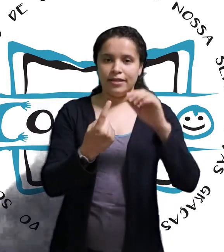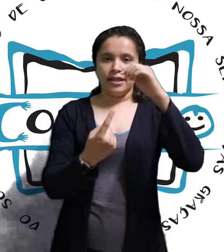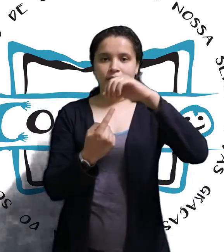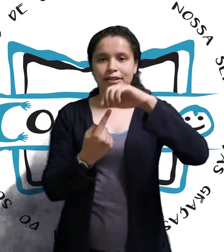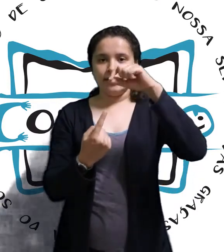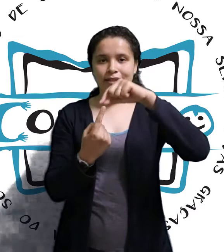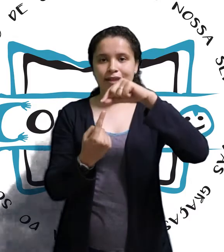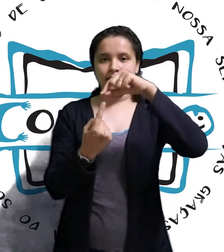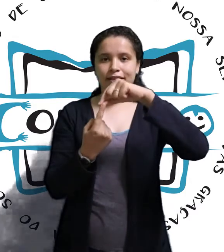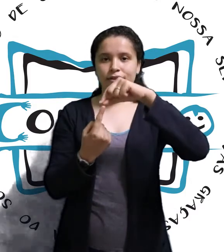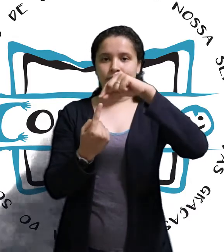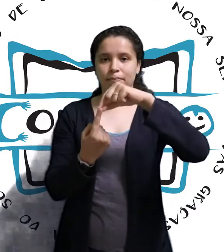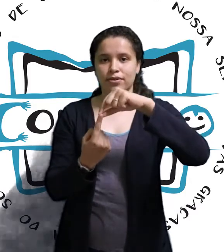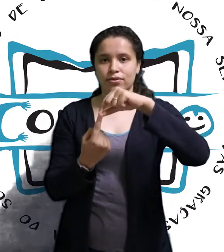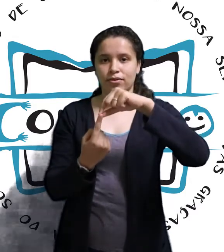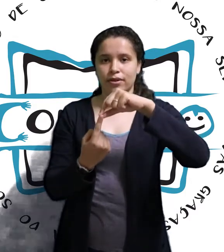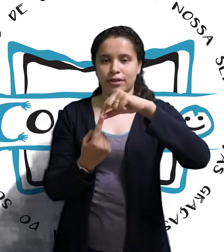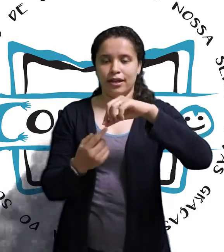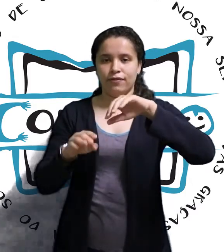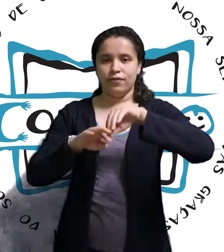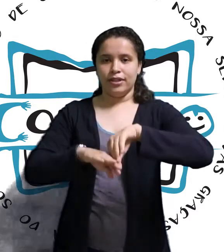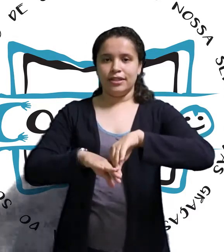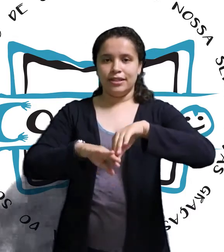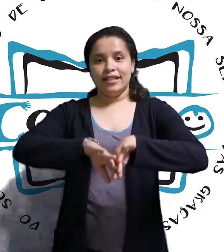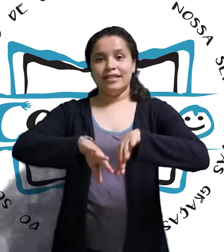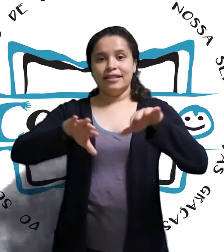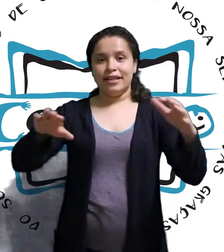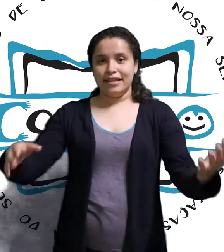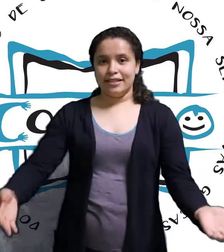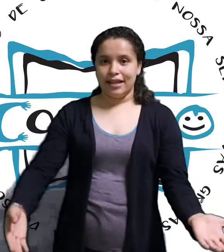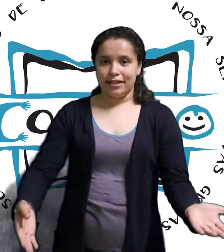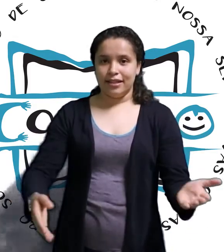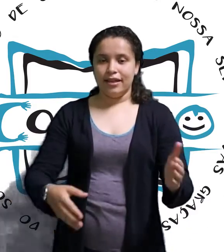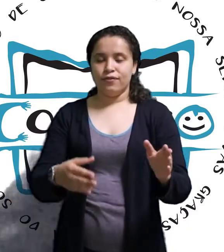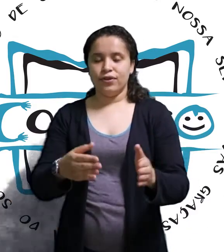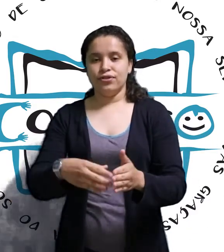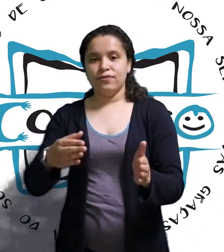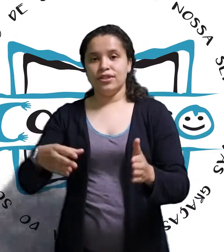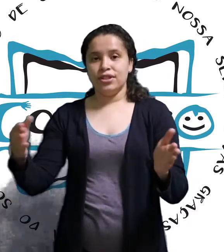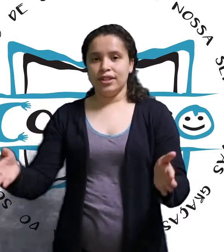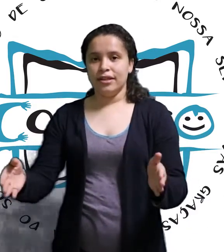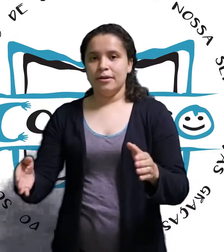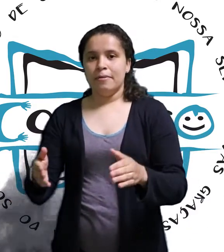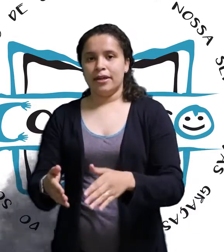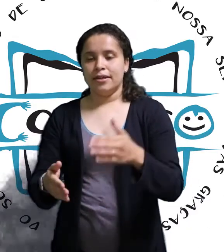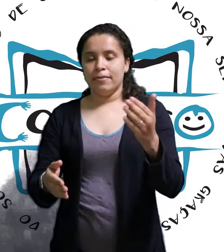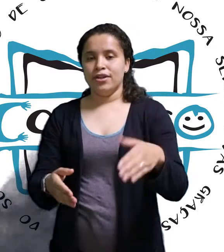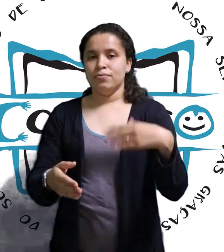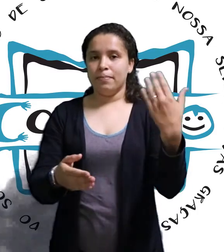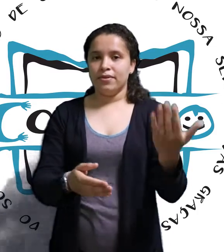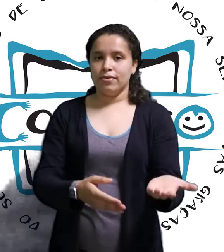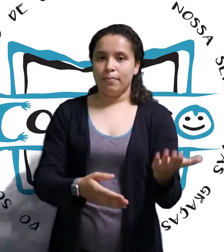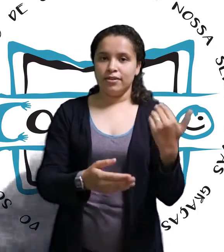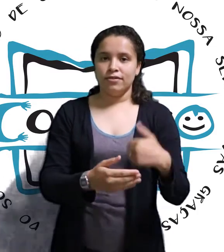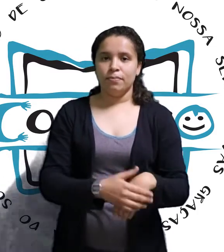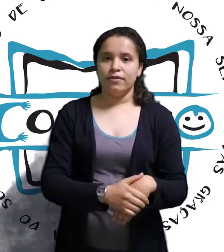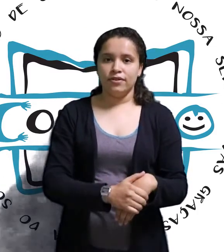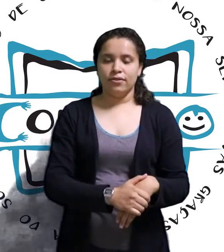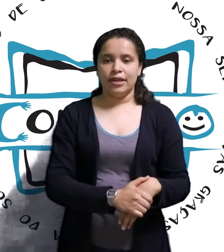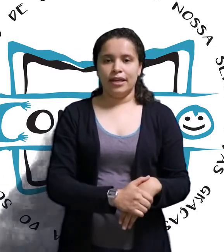mas ela não está centralizada em uma pessoa. Ela foi descentralizada, né? Foi dividida para que mais de uma pessoa possa supervisionar